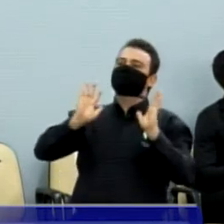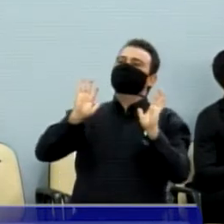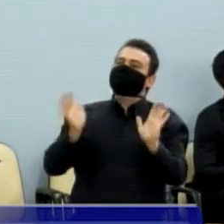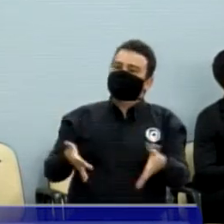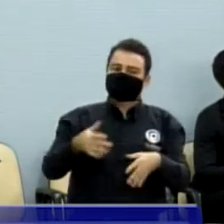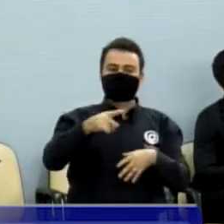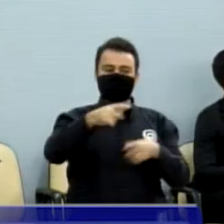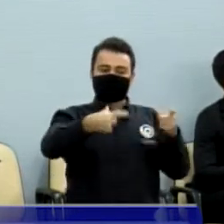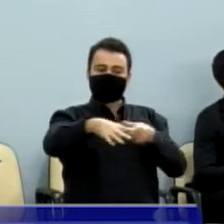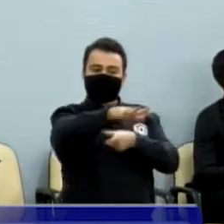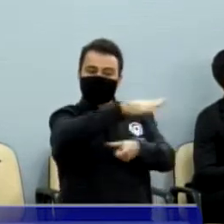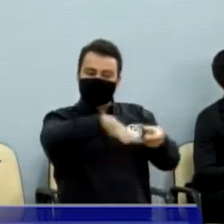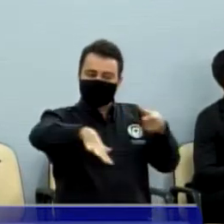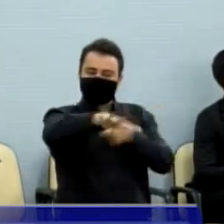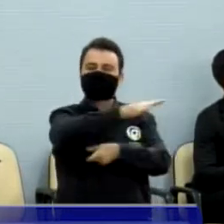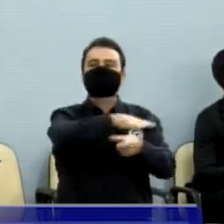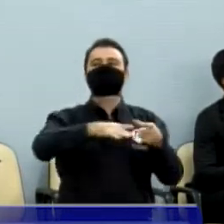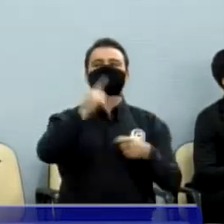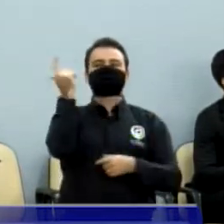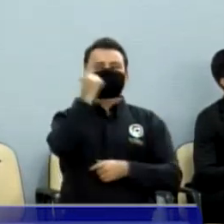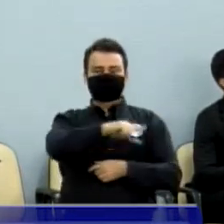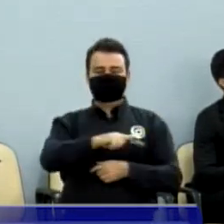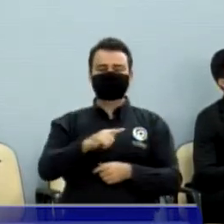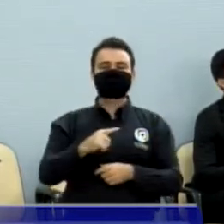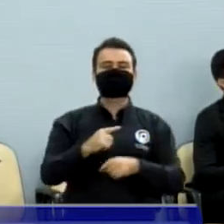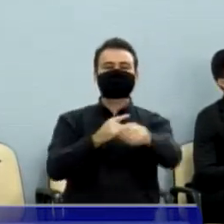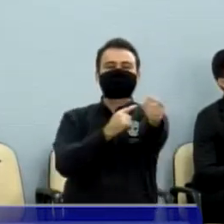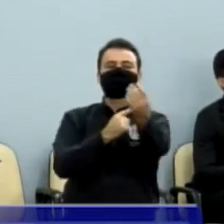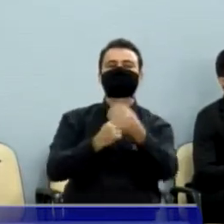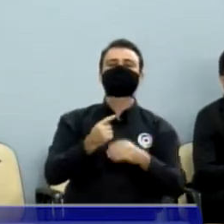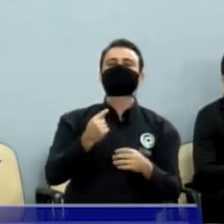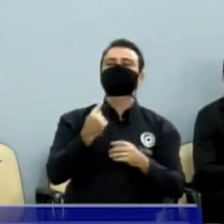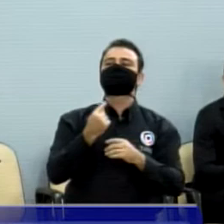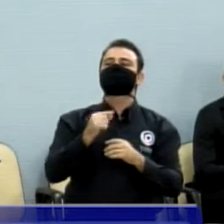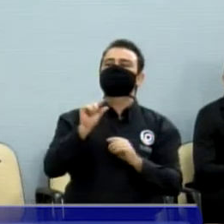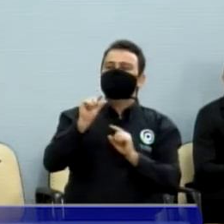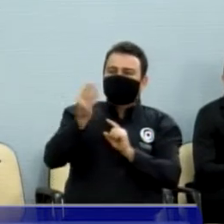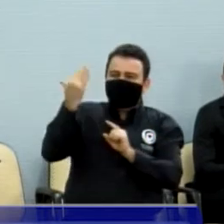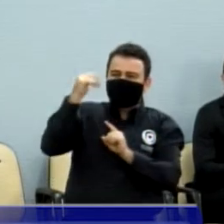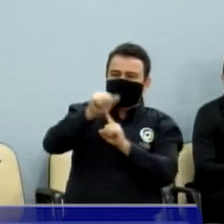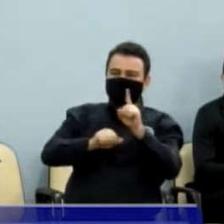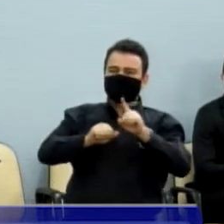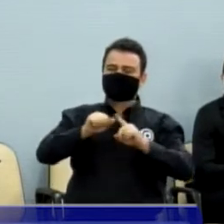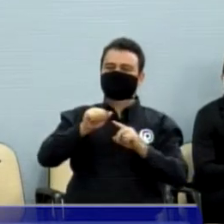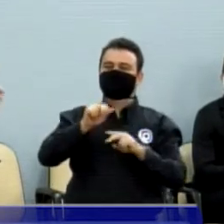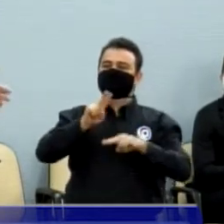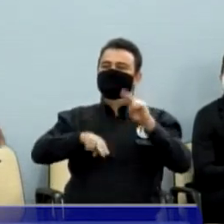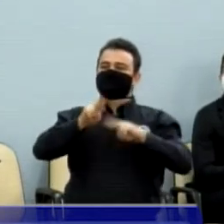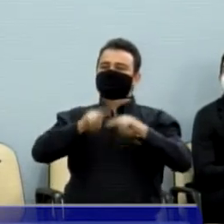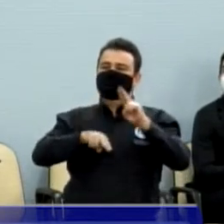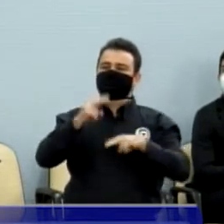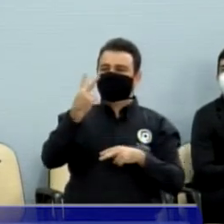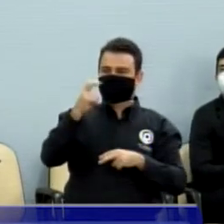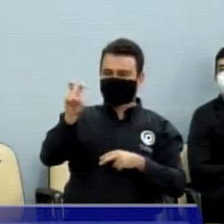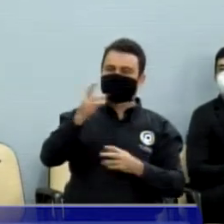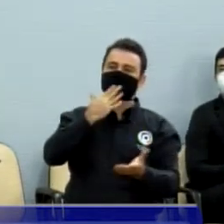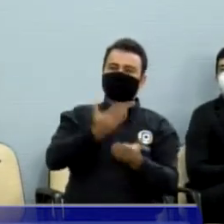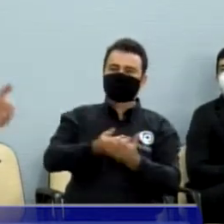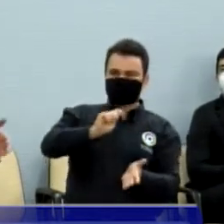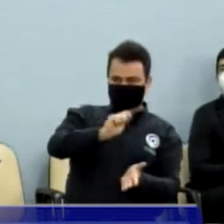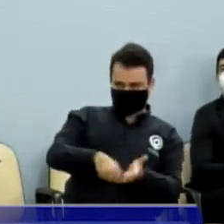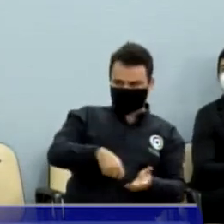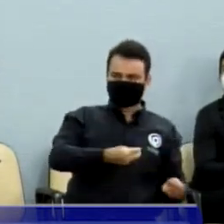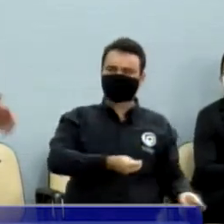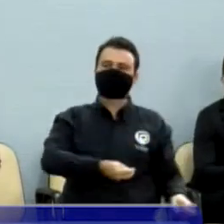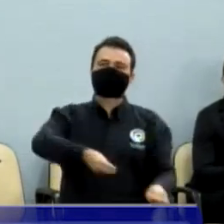protocolado dia 25 do 6 de 2021 e agora a CPFL ali, claro que não poderia ser na hora, porque o